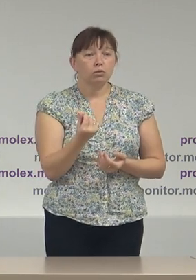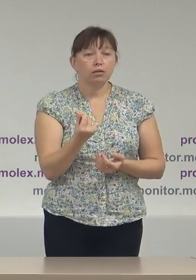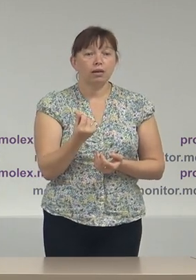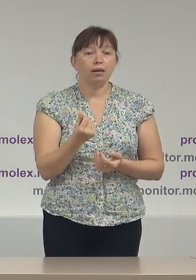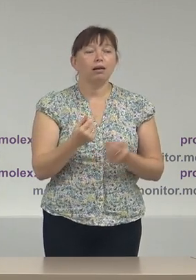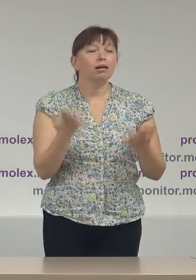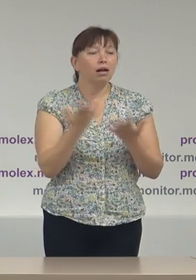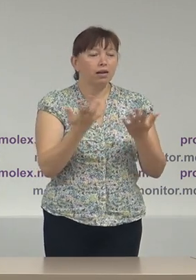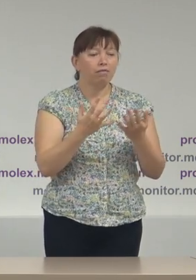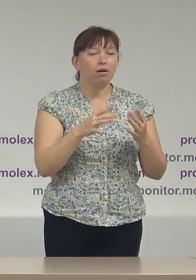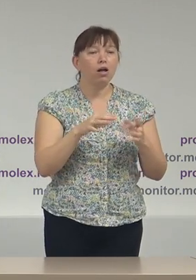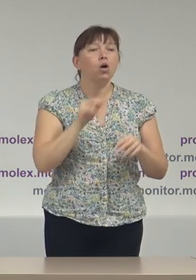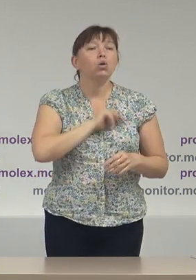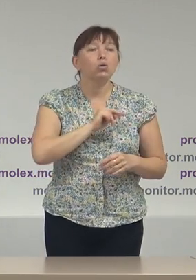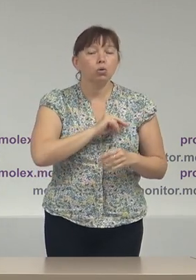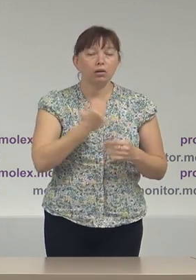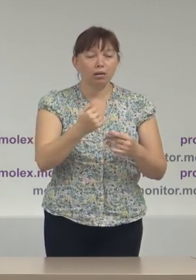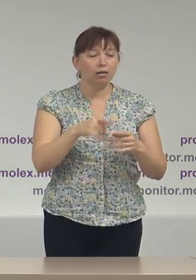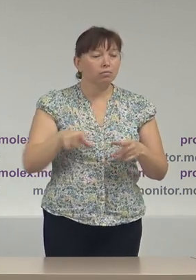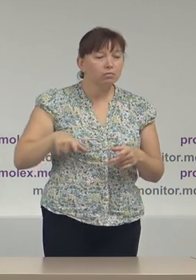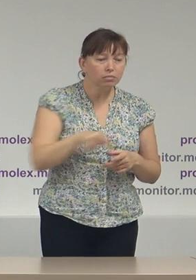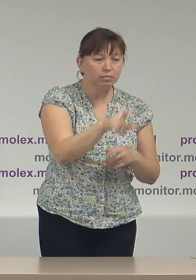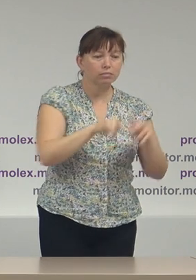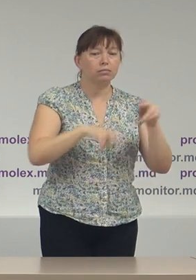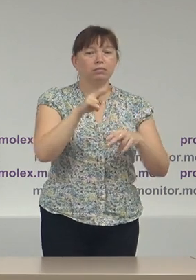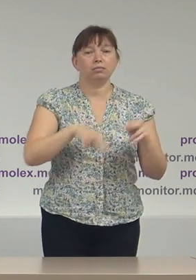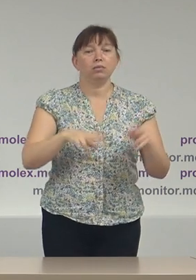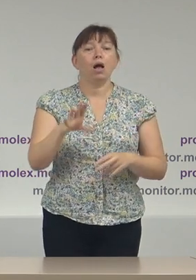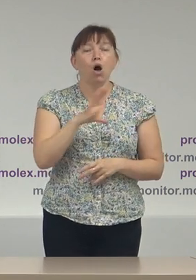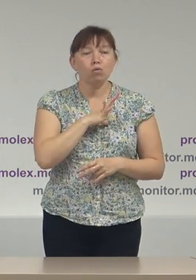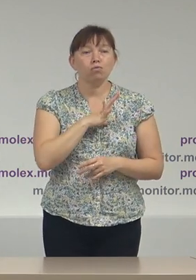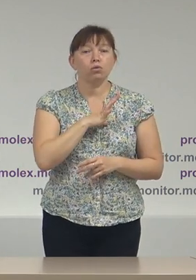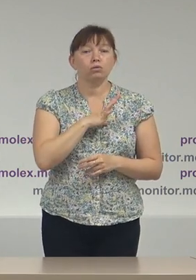anumite lucrări de infrastructură, spre exemplu, au fost